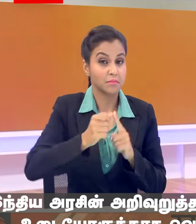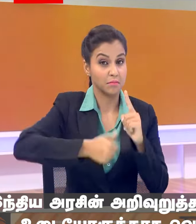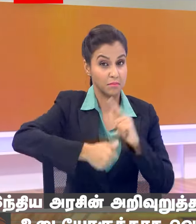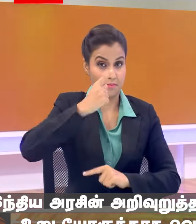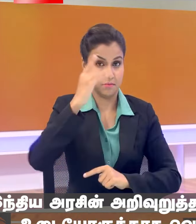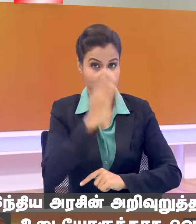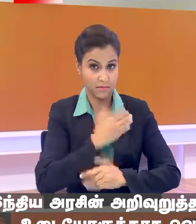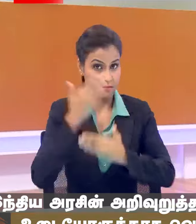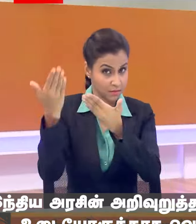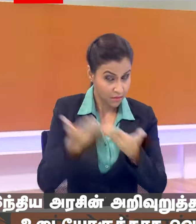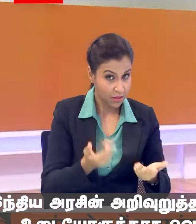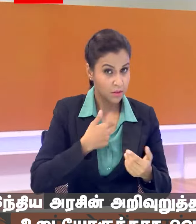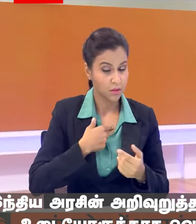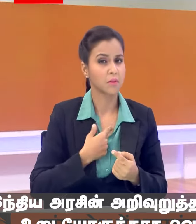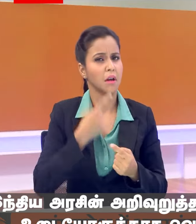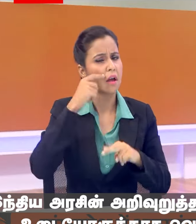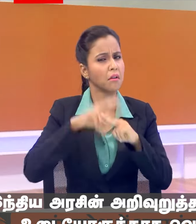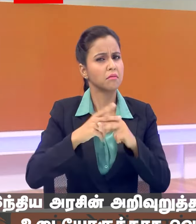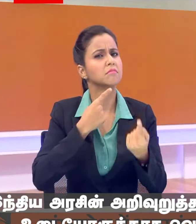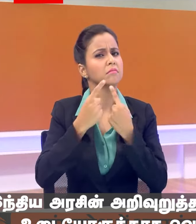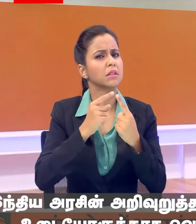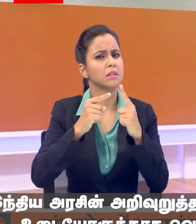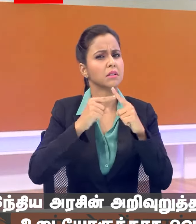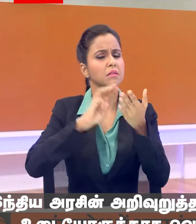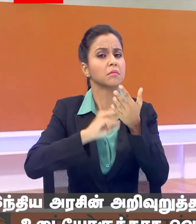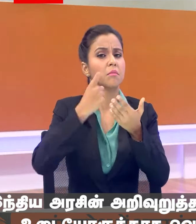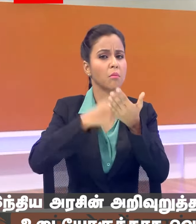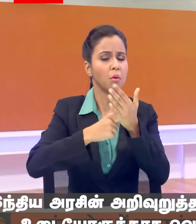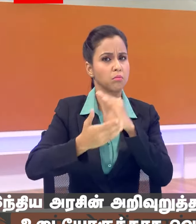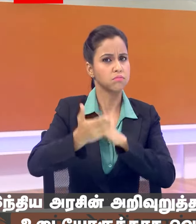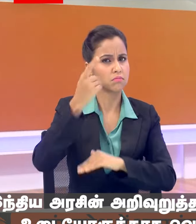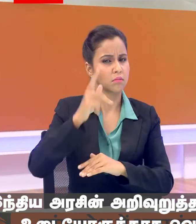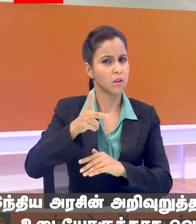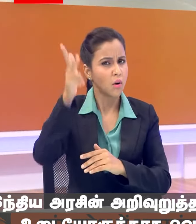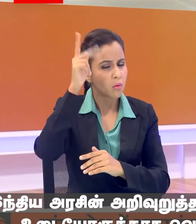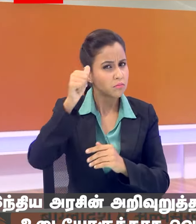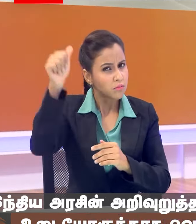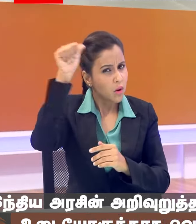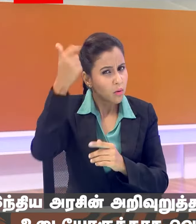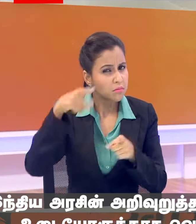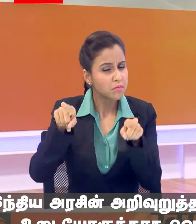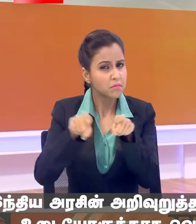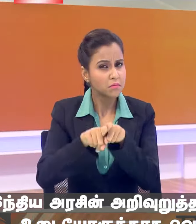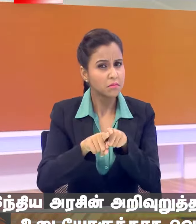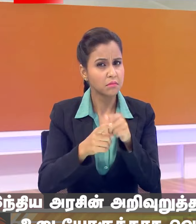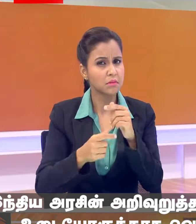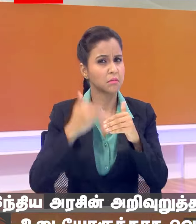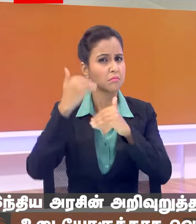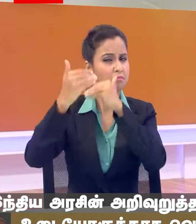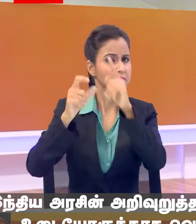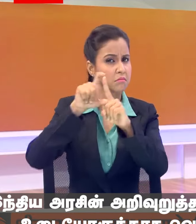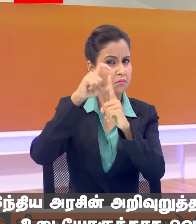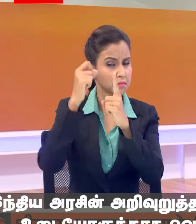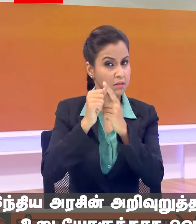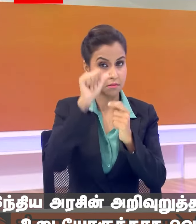होगी कि सर अगर हम बात करें तिमोर लेश्टी की तो एक बड़ा ओएल हब भी से ओएल ब्लॉक भी कहा जा सकता है साथ में एक डिकल्चियर के फिल्ड में भारत में इस